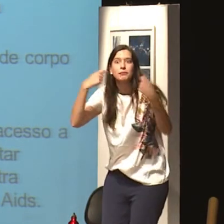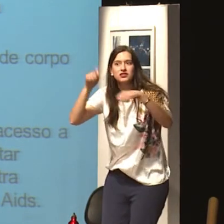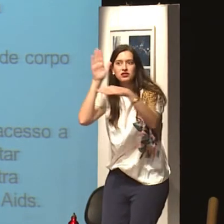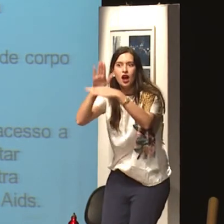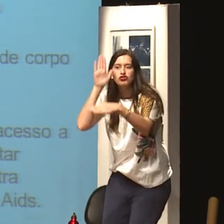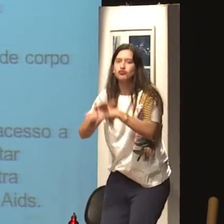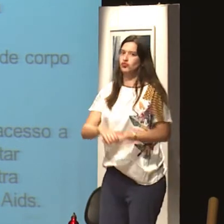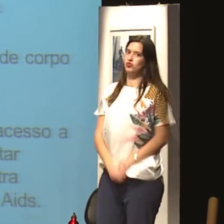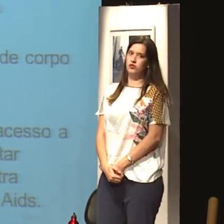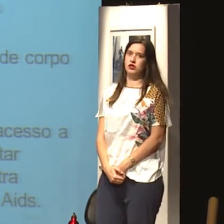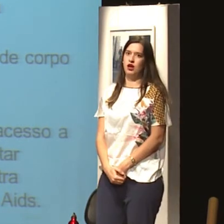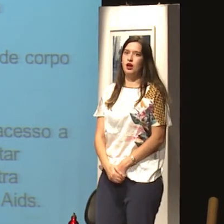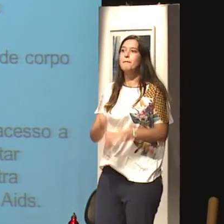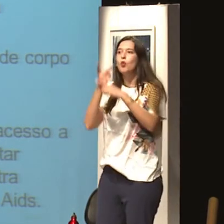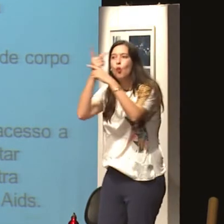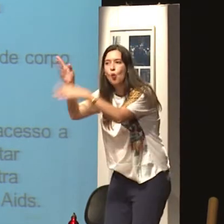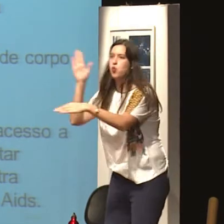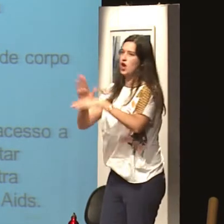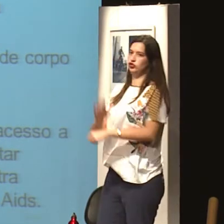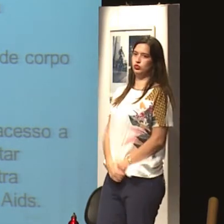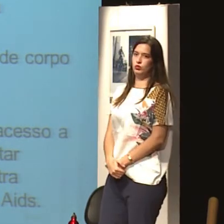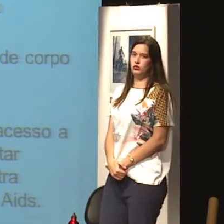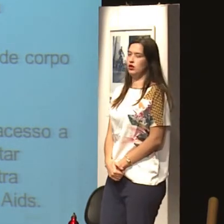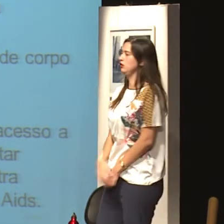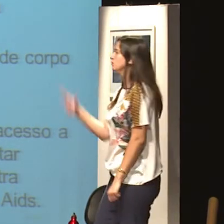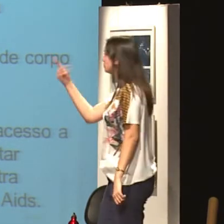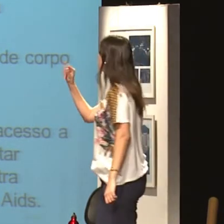As mulheres precisam pedir ajuda, procurar ajuda.